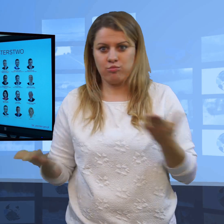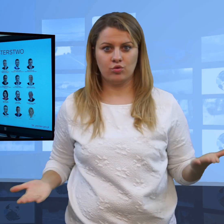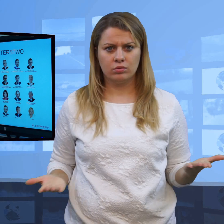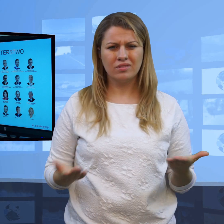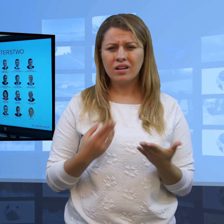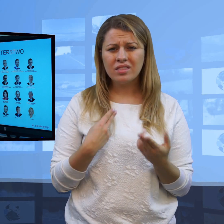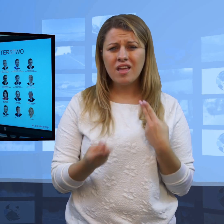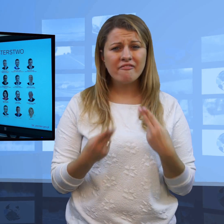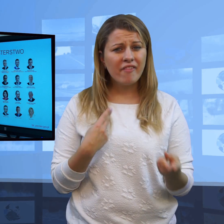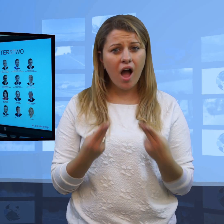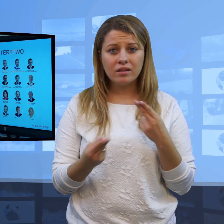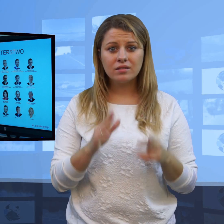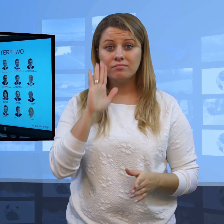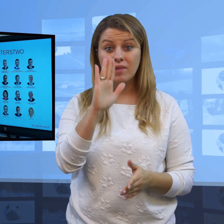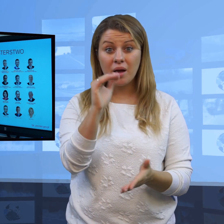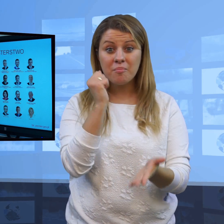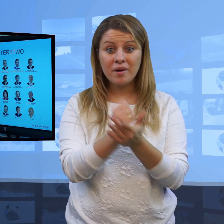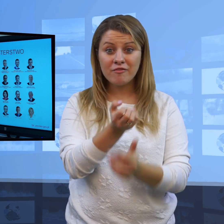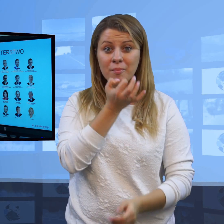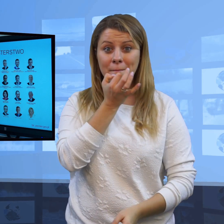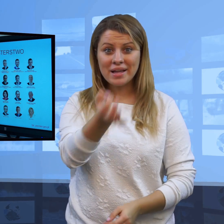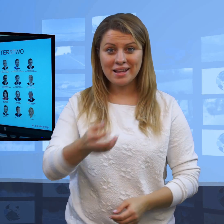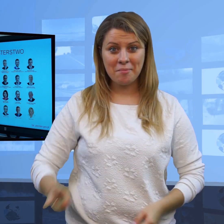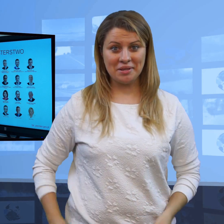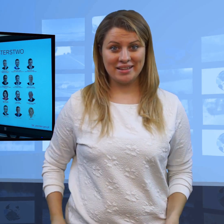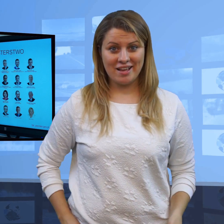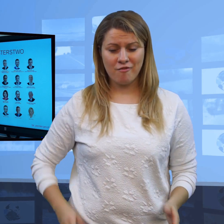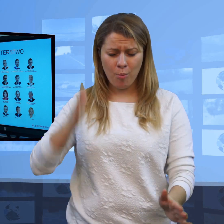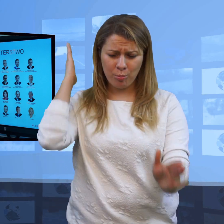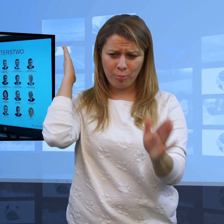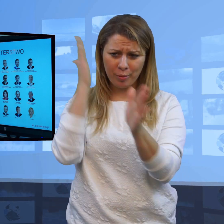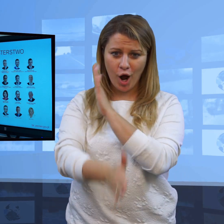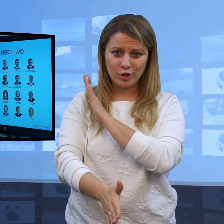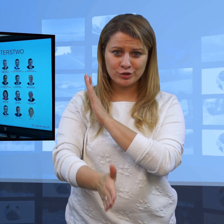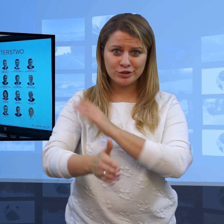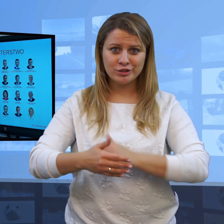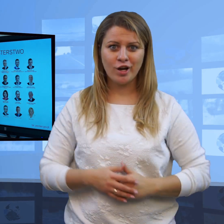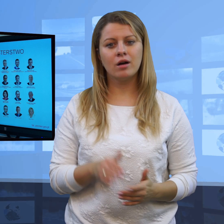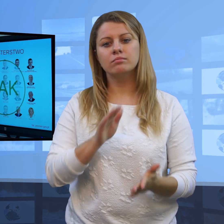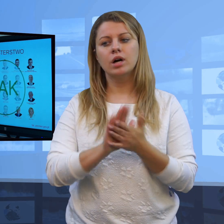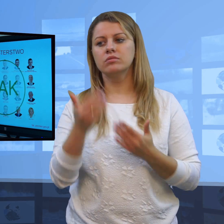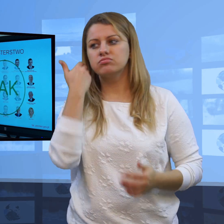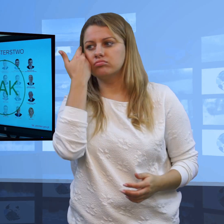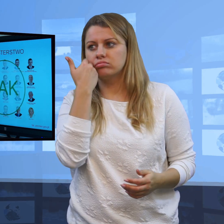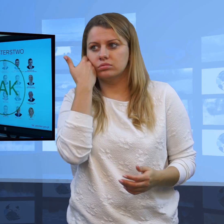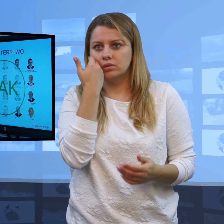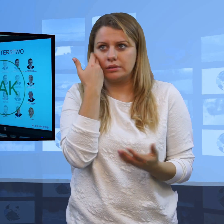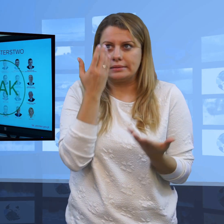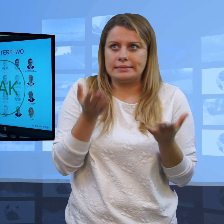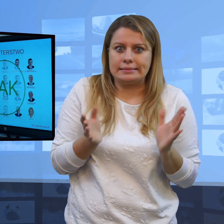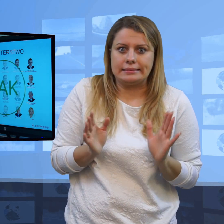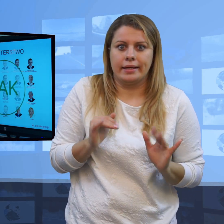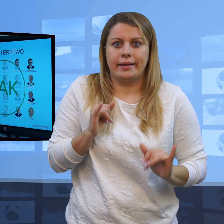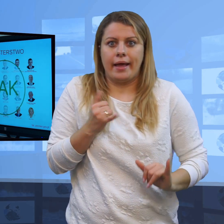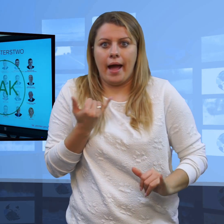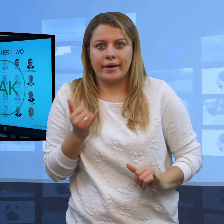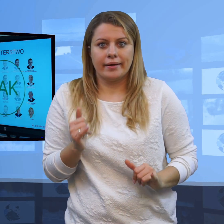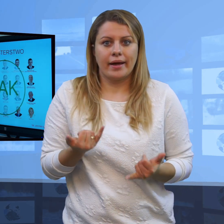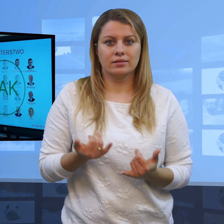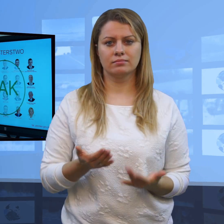nieważne czy jest etatowym pracownikiem redakcji, czy też jest dziennikarzem obywatelskim. Każdy dziennikarz ma